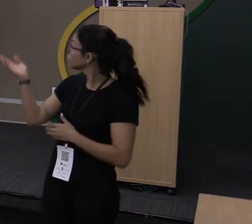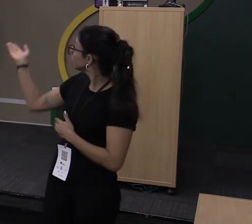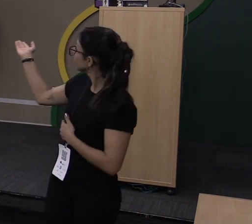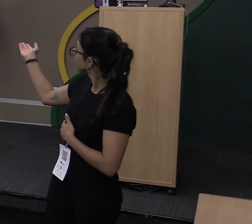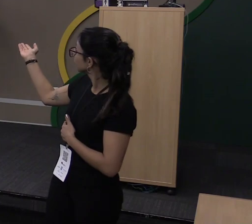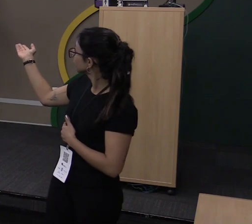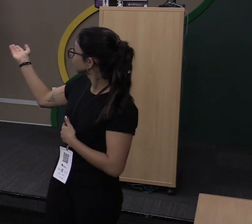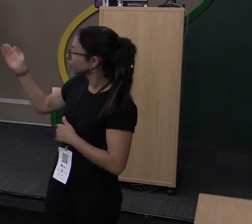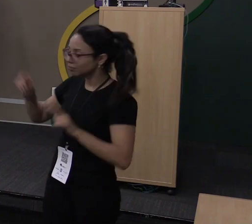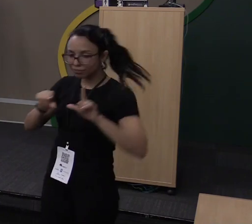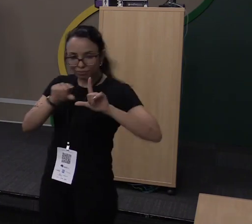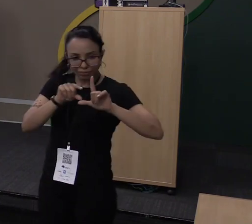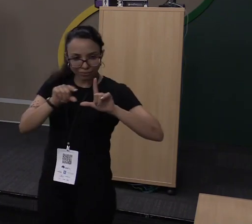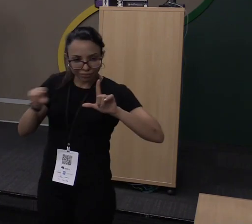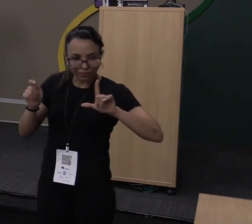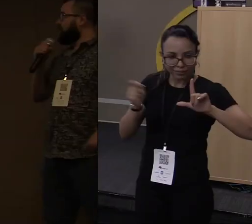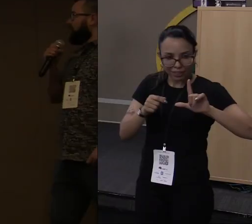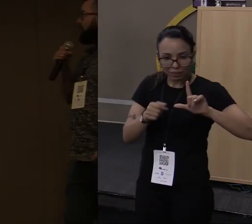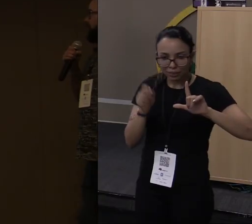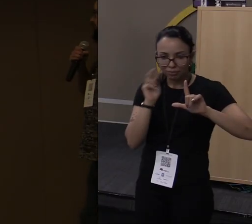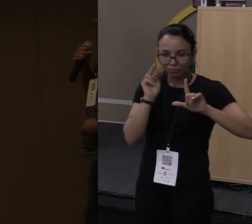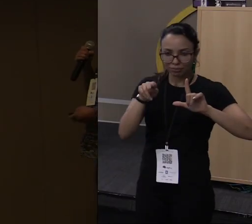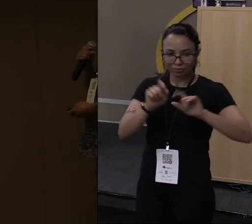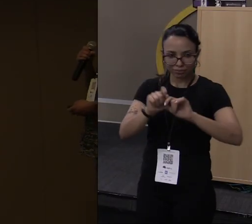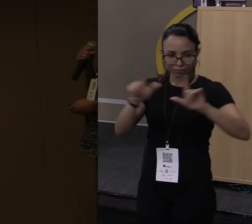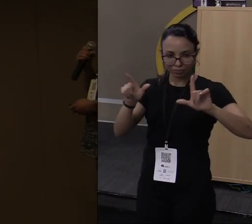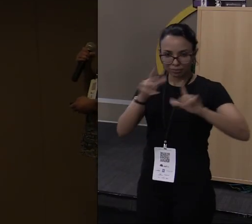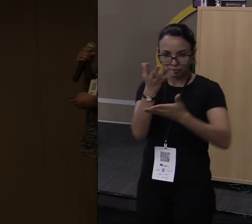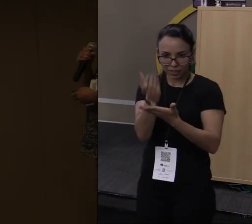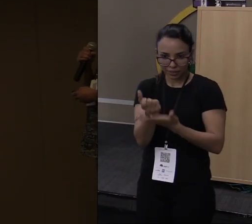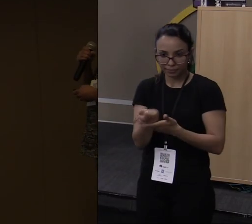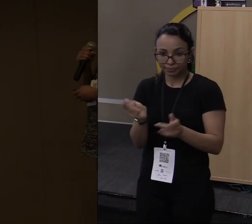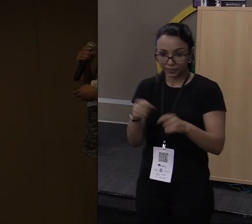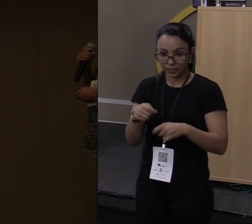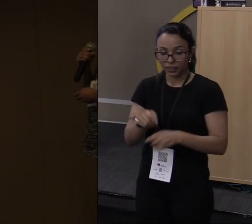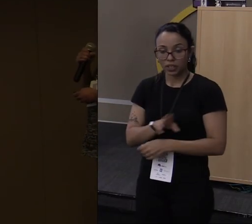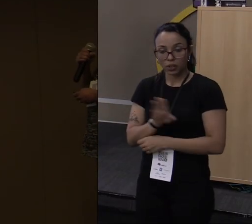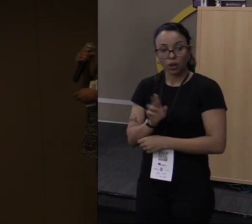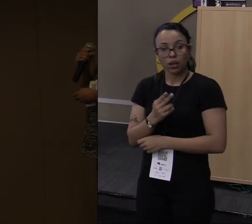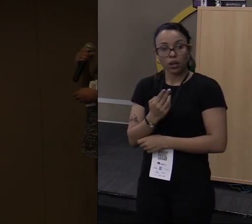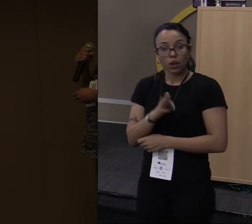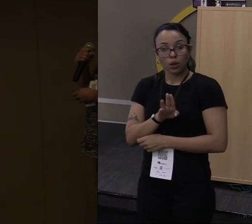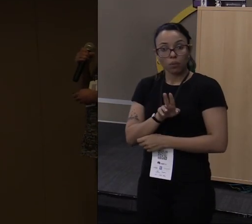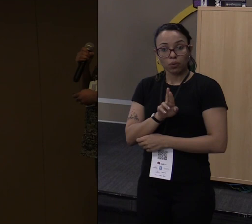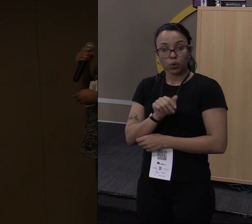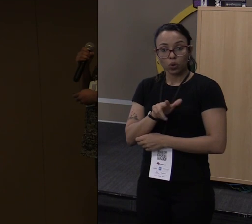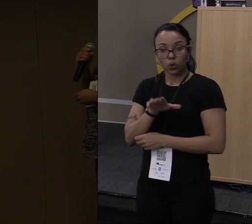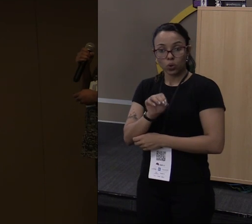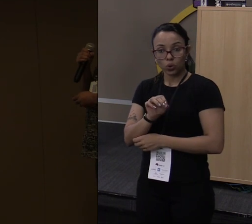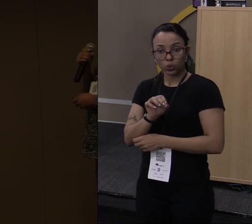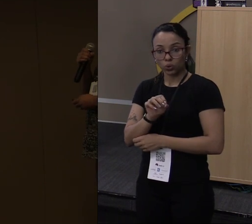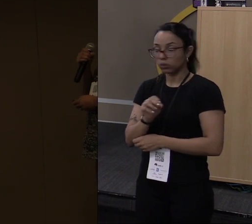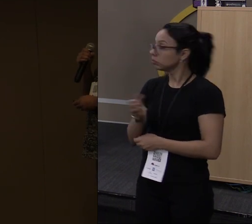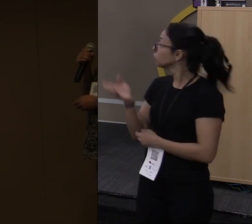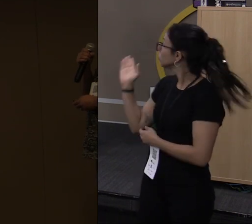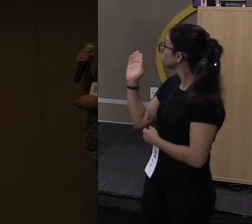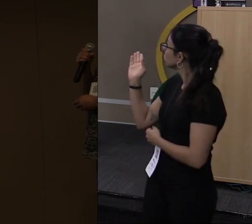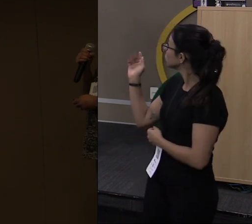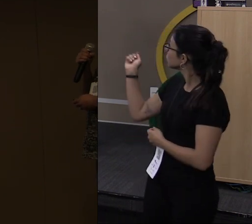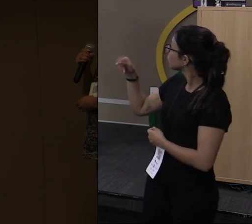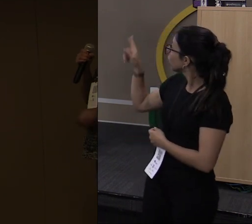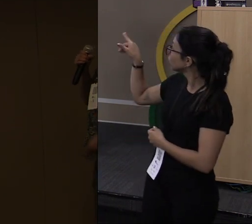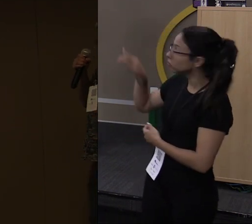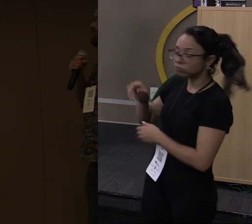abcdev, quem quiser depois ver os links. Meu nome é Bruno Rocha, na internet é Rocha C Bruno, qualquer lugar,